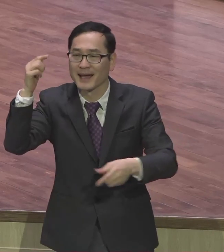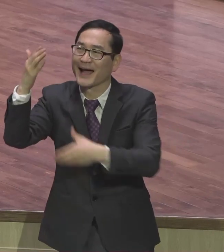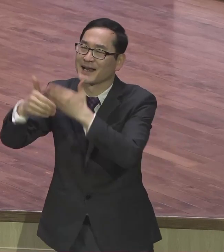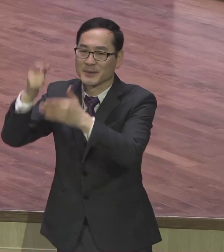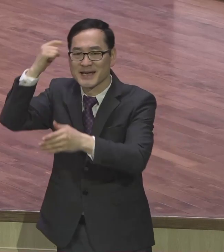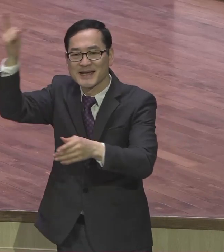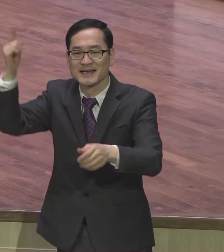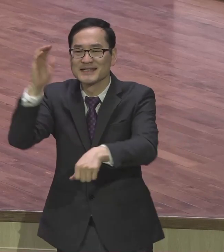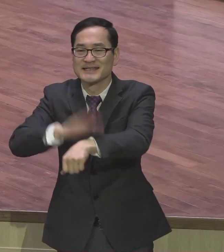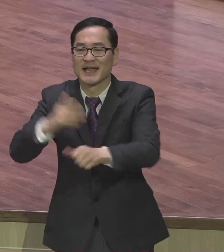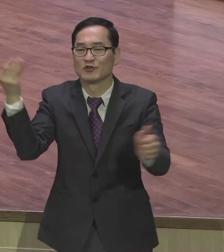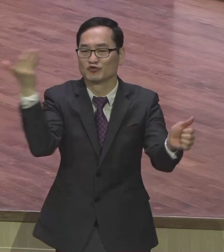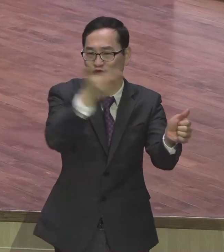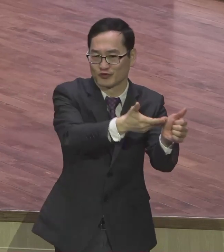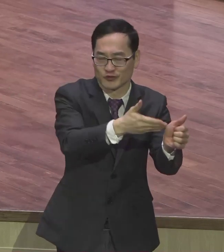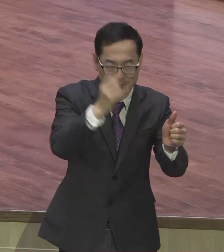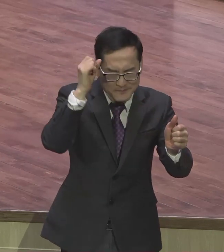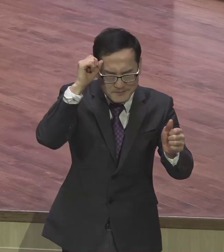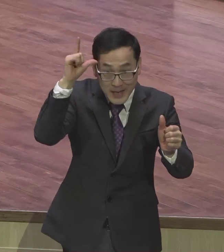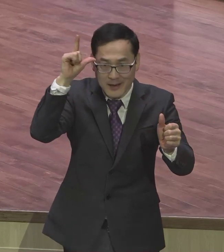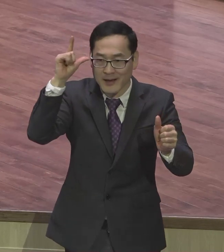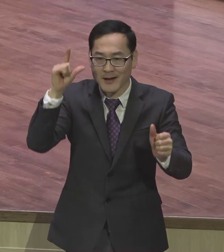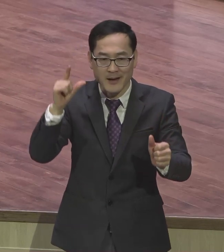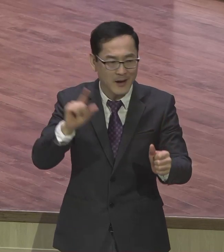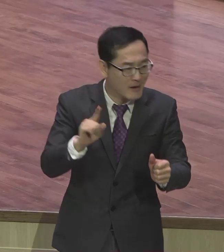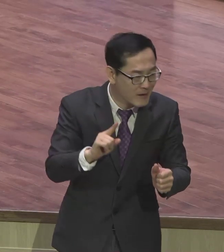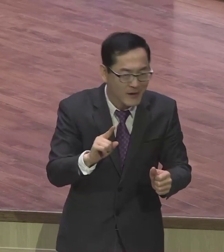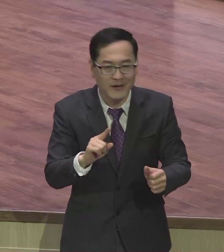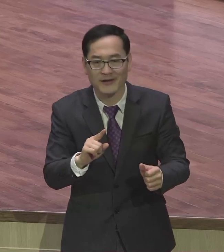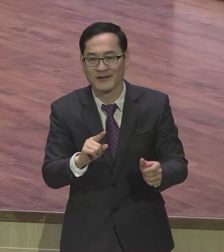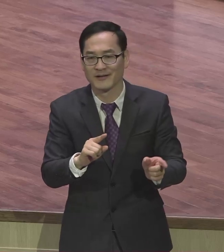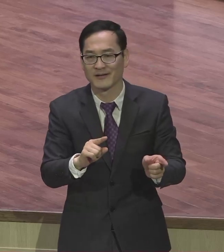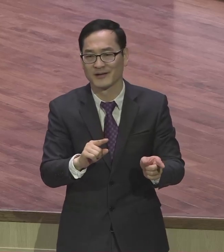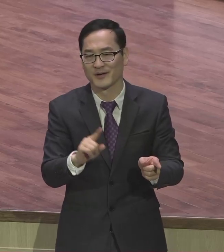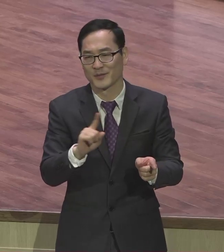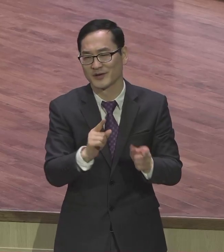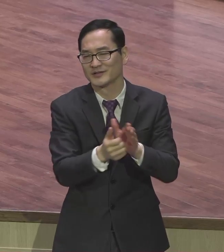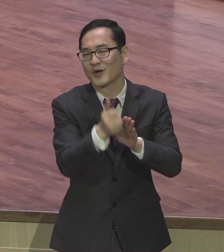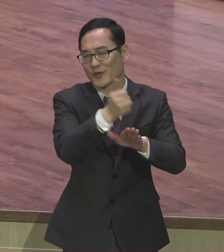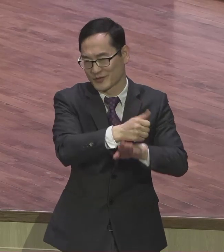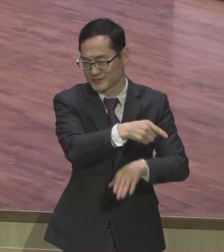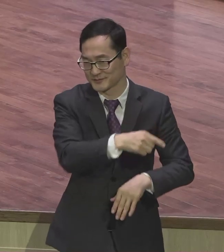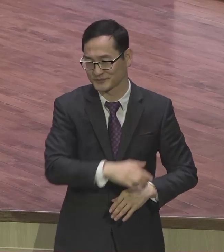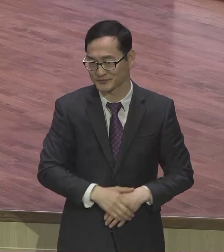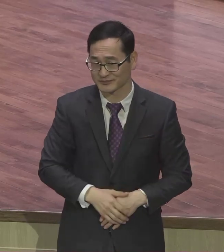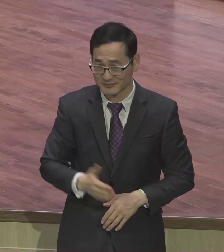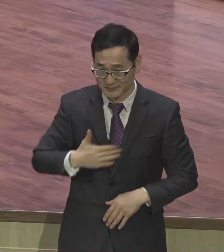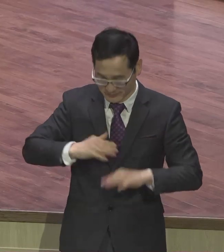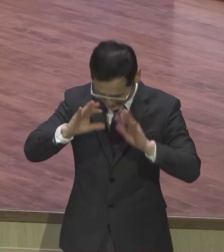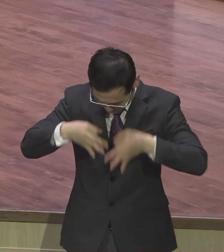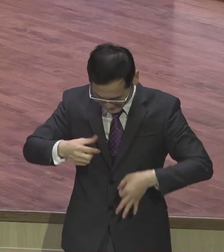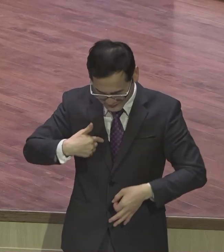재창조라 그래요 여러분 지혜가 부족합니까 나 머리가 나빠 나 하는 것마다 잘하는데